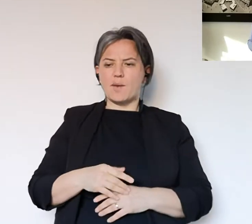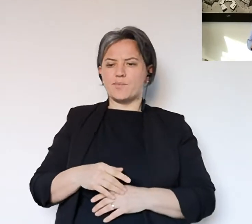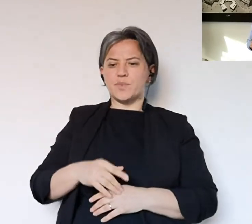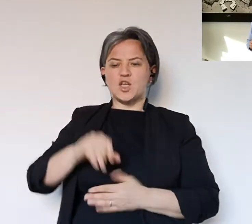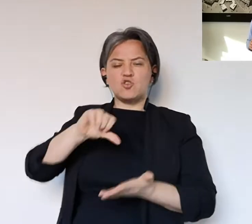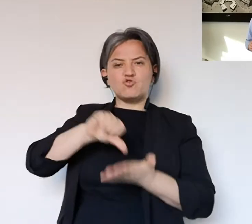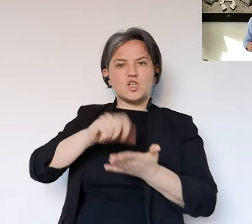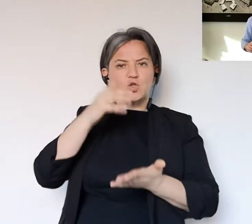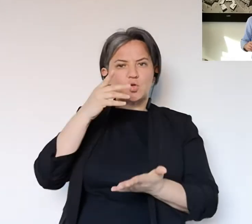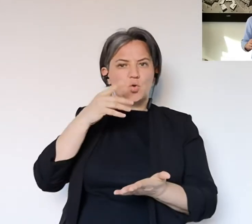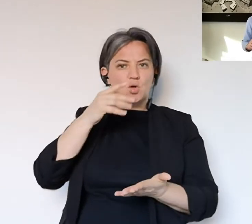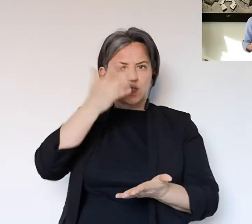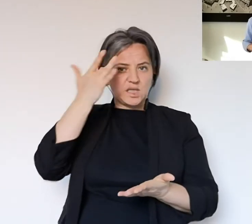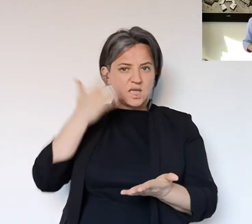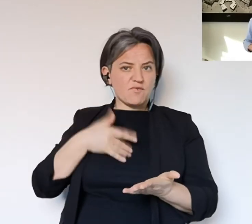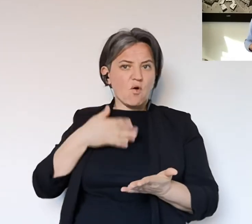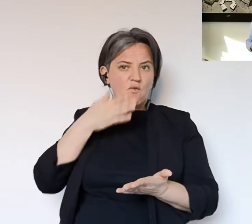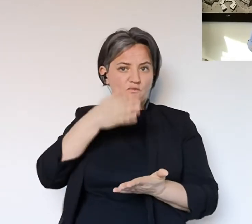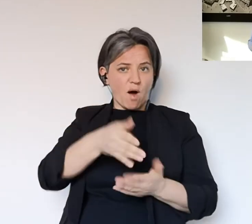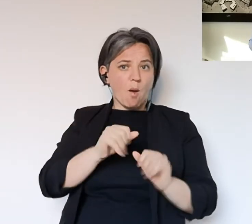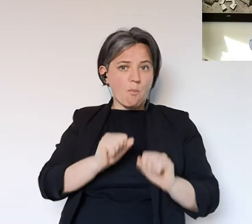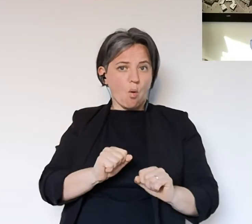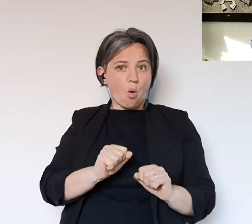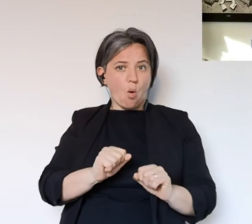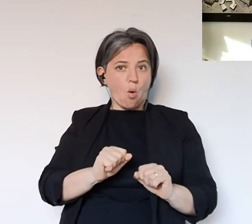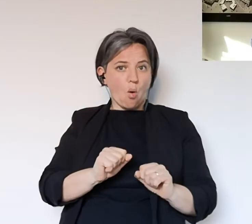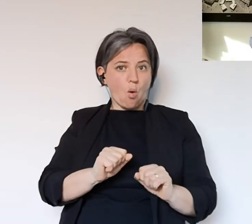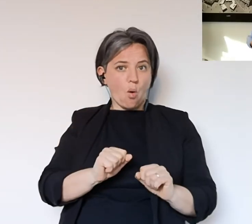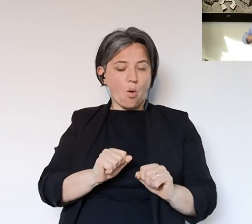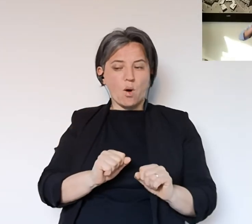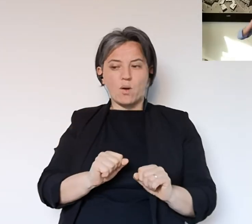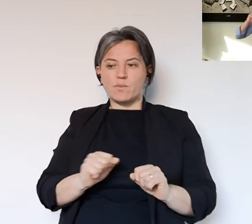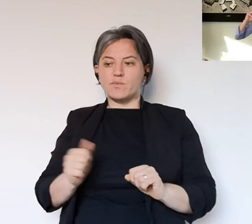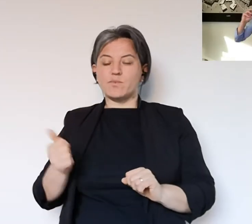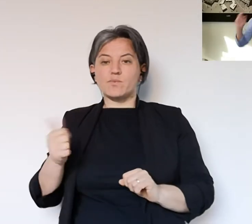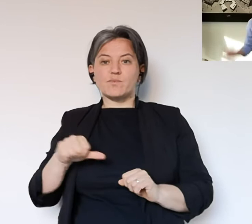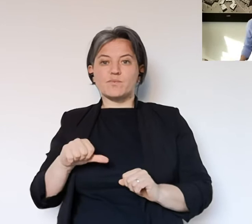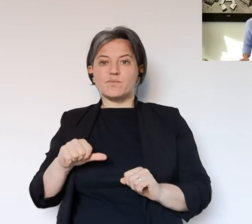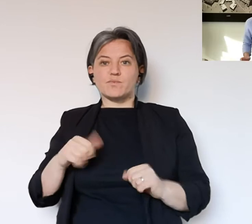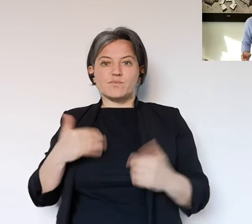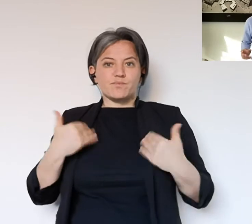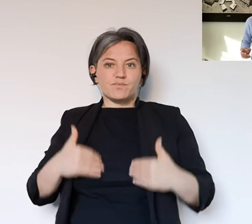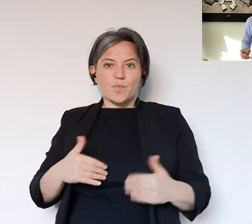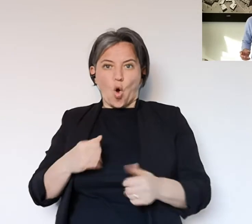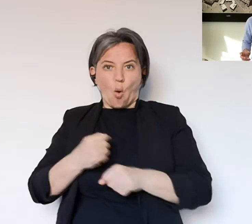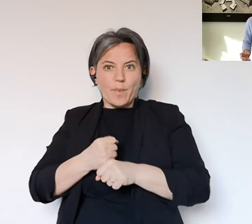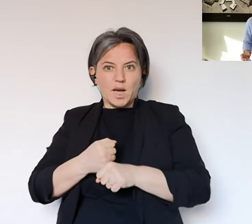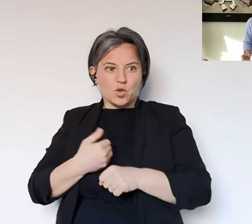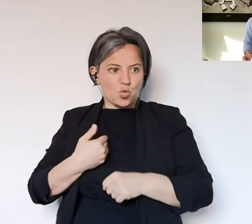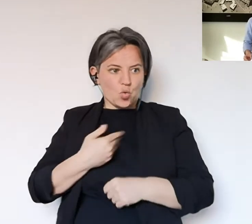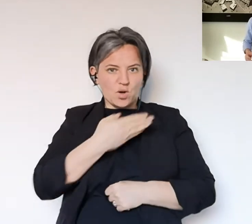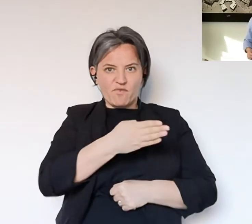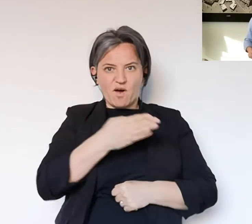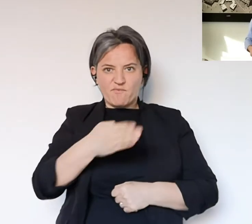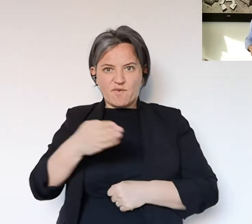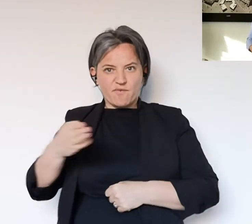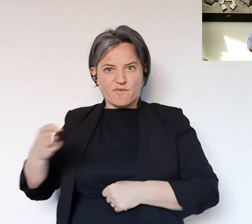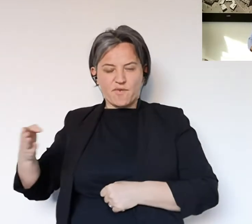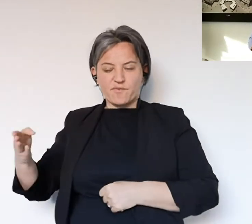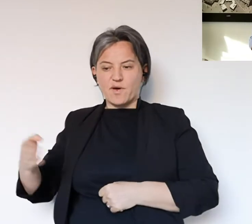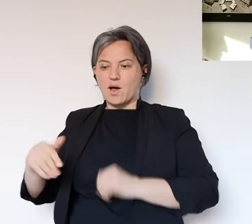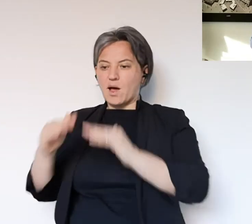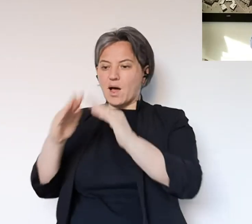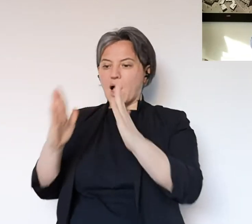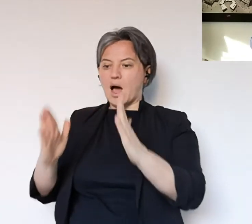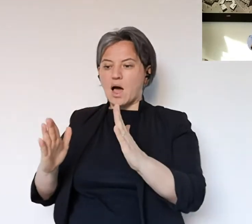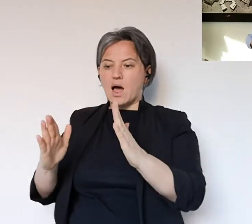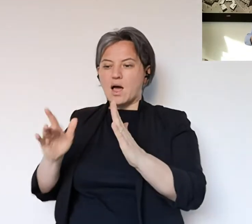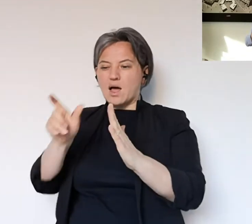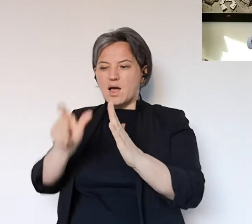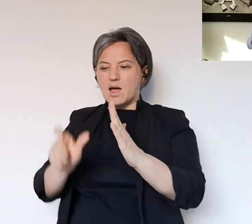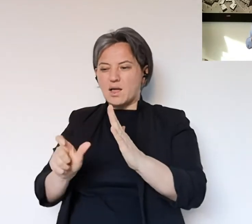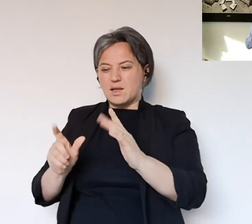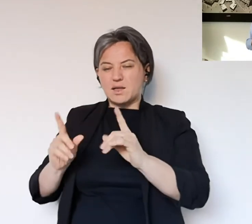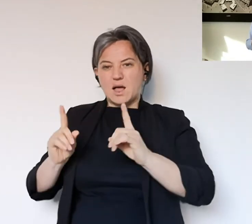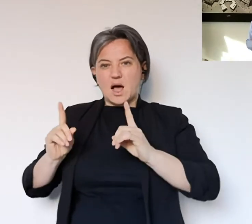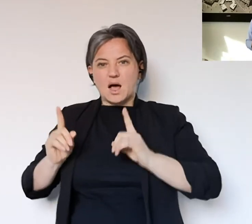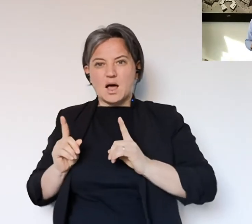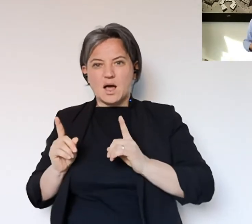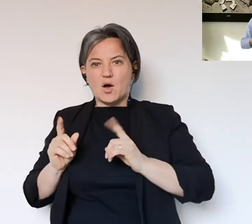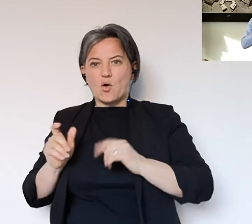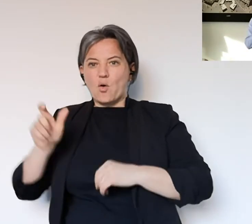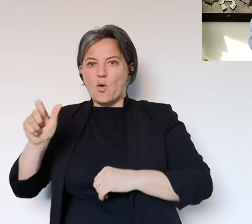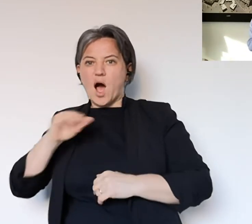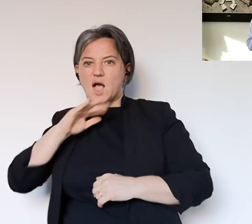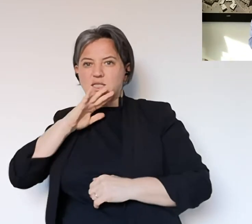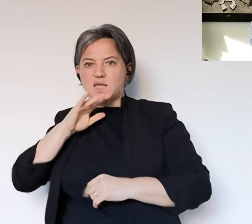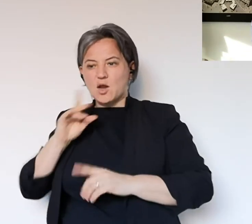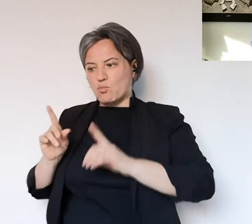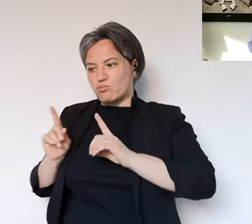servizi, che al nido si potesse andare in certi modi, al centro estivo si potesse andare in certi modi, a domicilio si potesse andare in